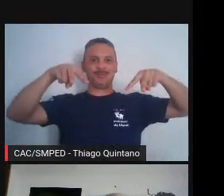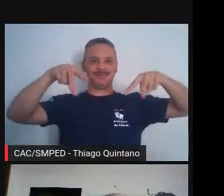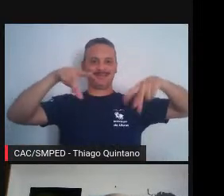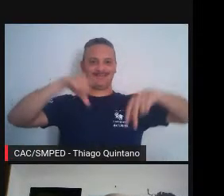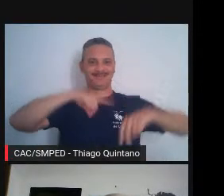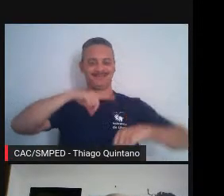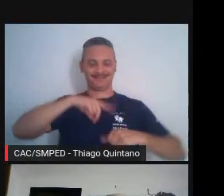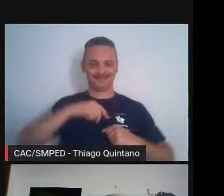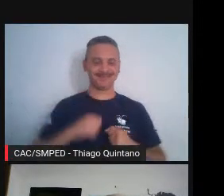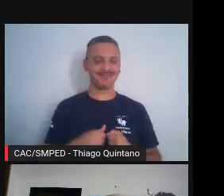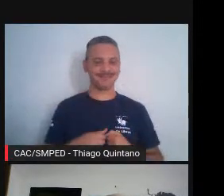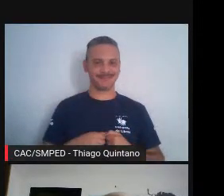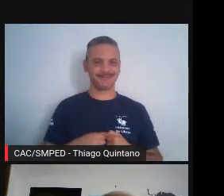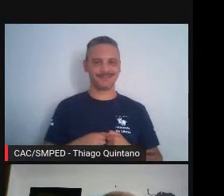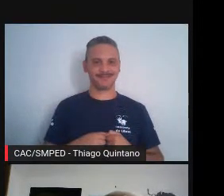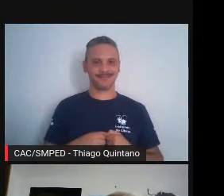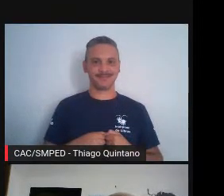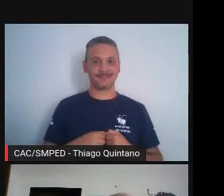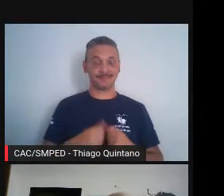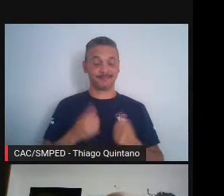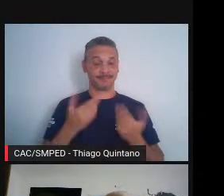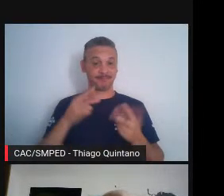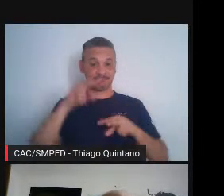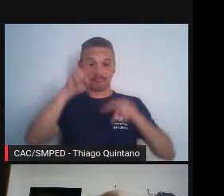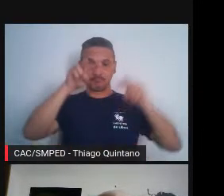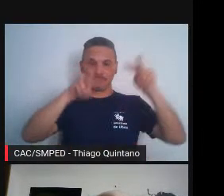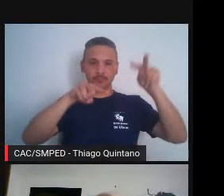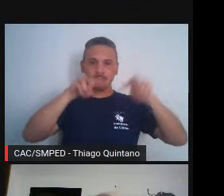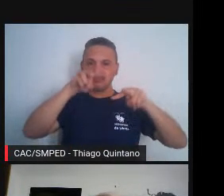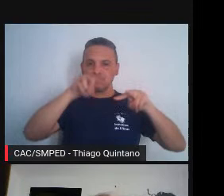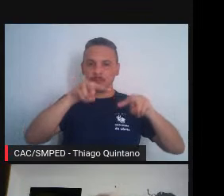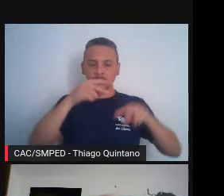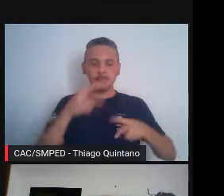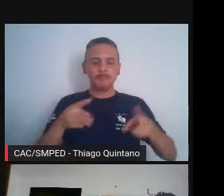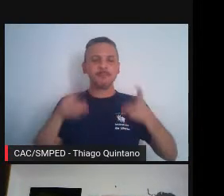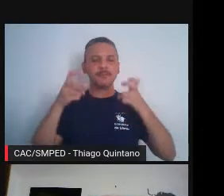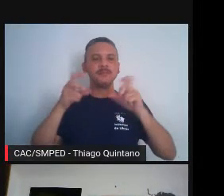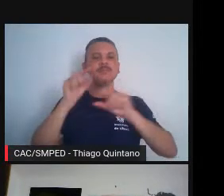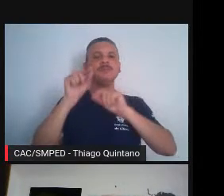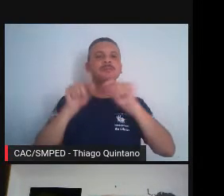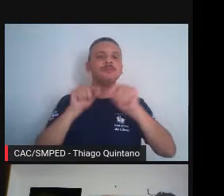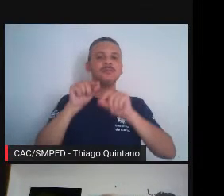né? Uma visão do alto. E quando nós olhamos isto, nós percebemos